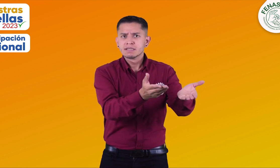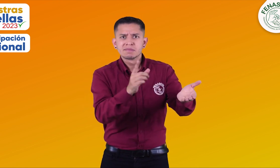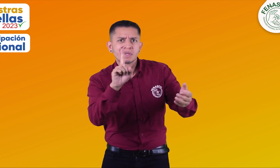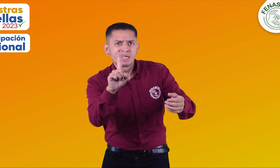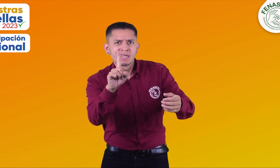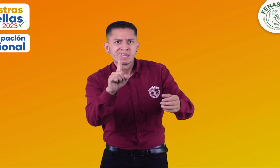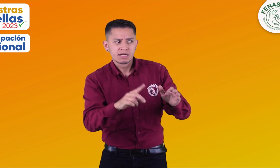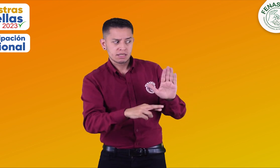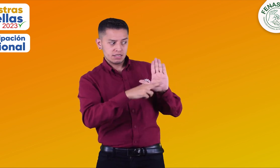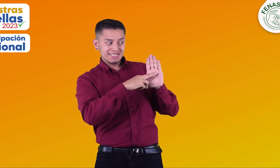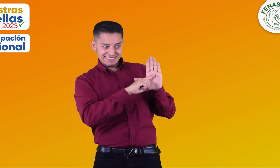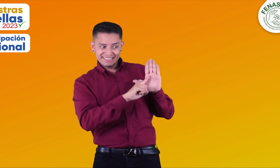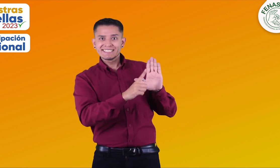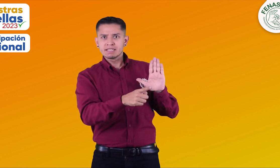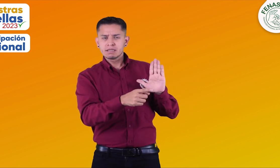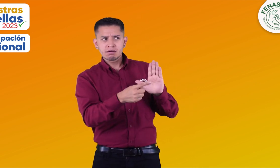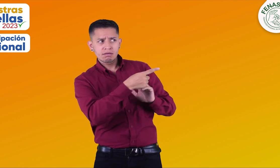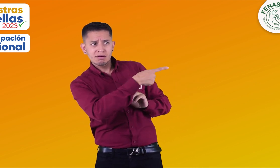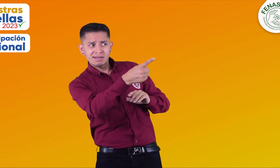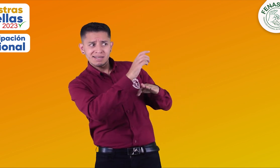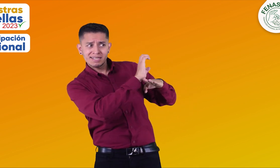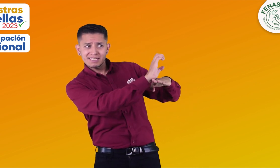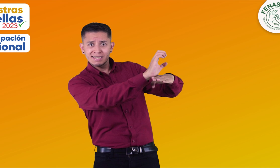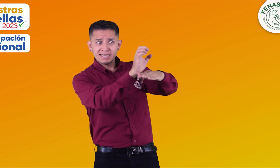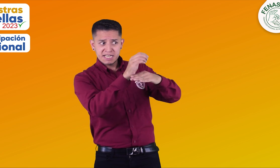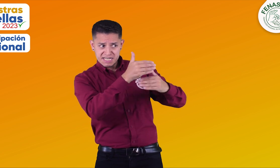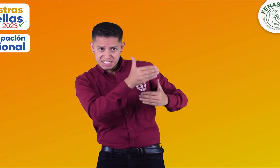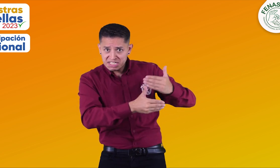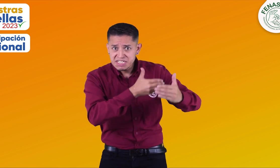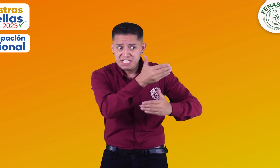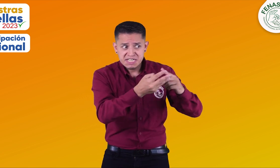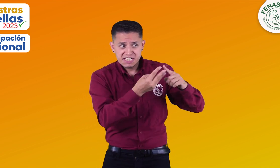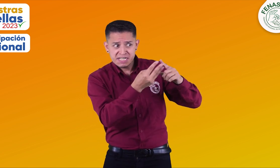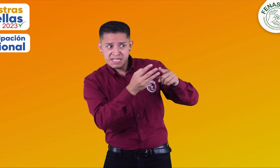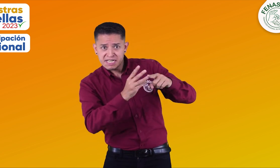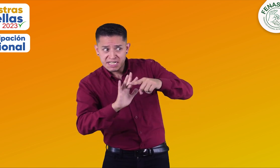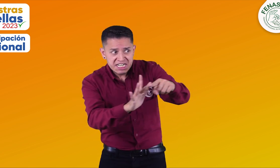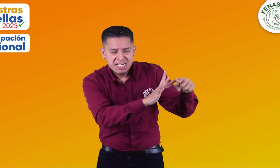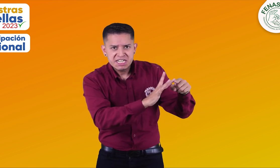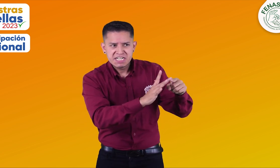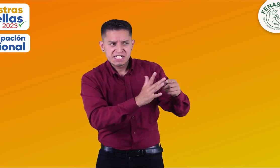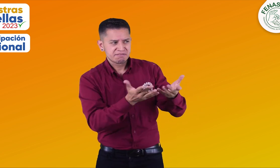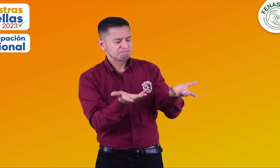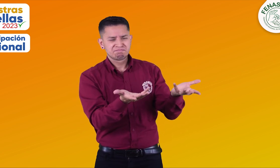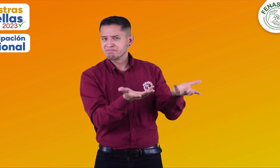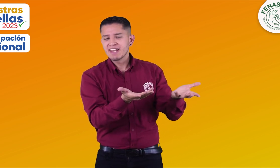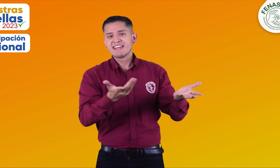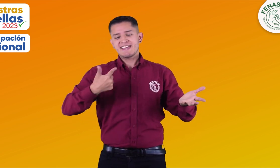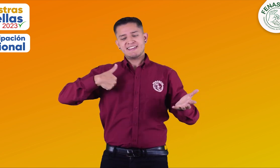expedición de conducción para las personas sordas, por medio de reuniones generando así incidencia